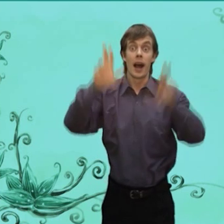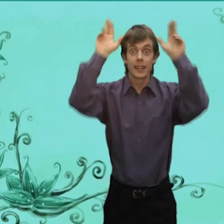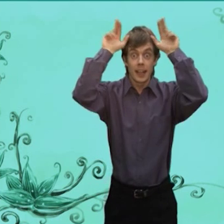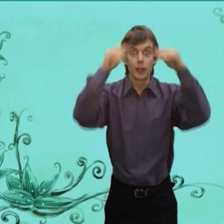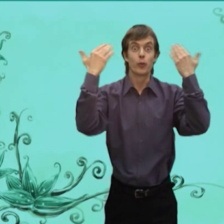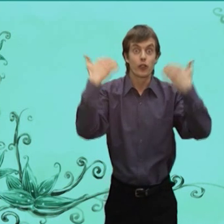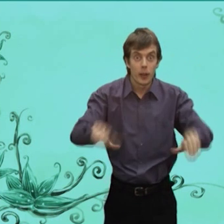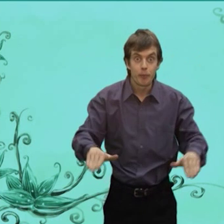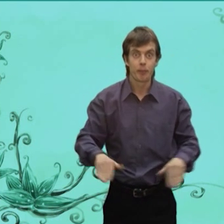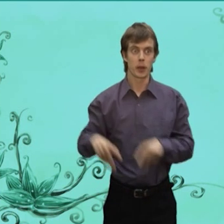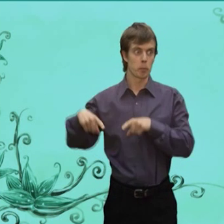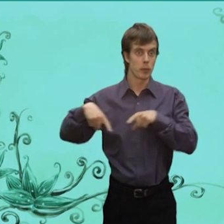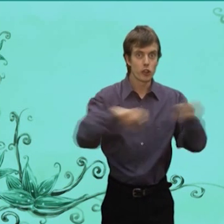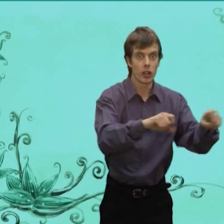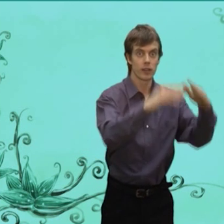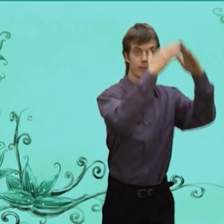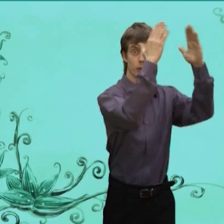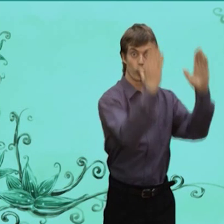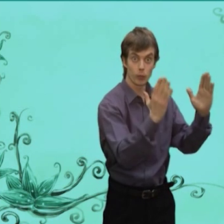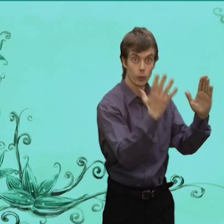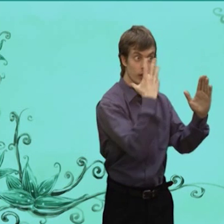Заяц Меж тем Прибежал К дому Лисы